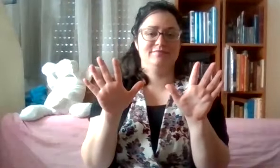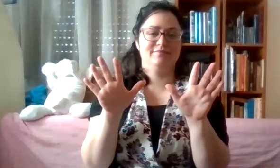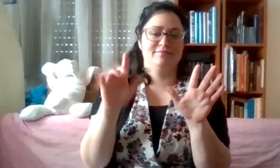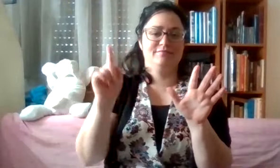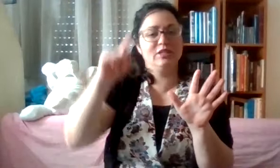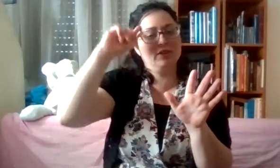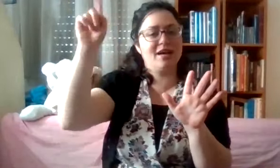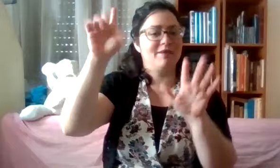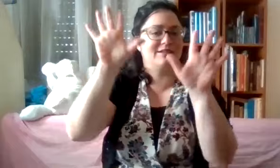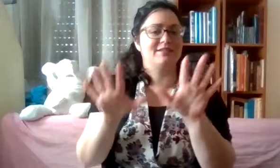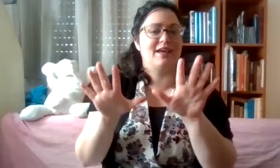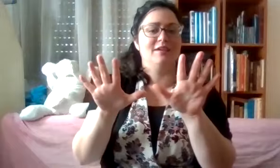מי יודע מה זה עשרה?